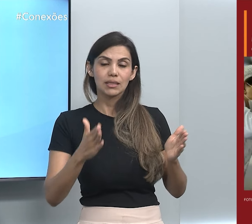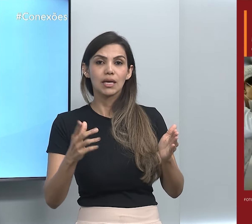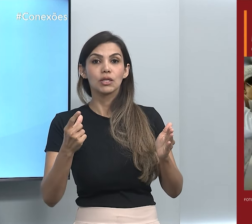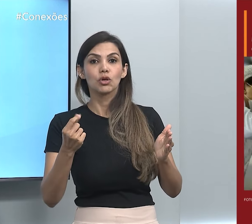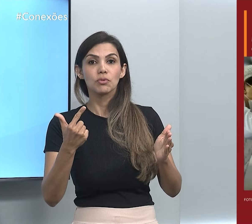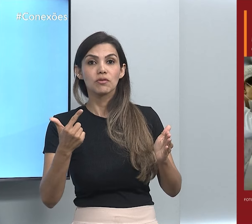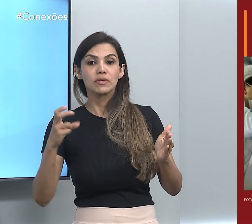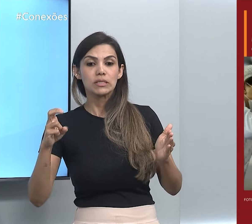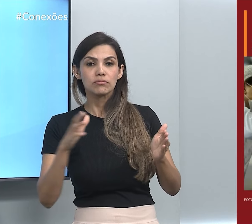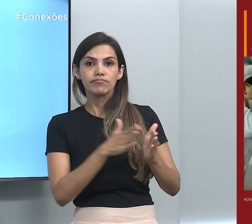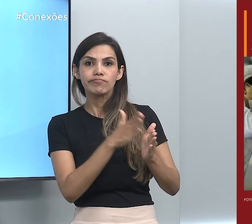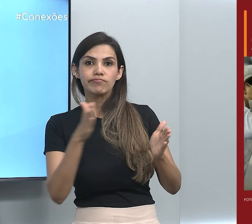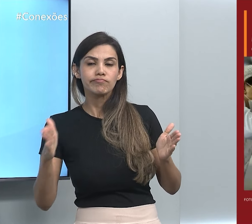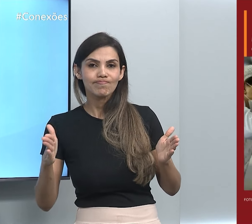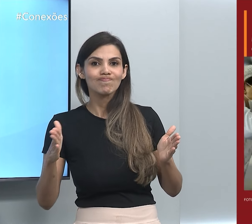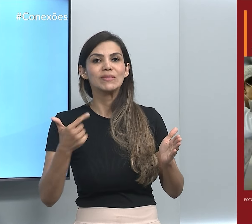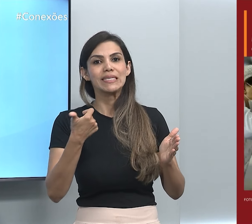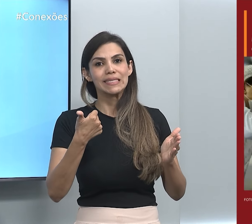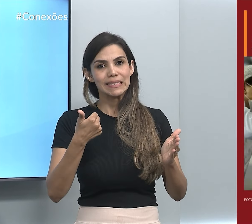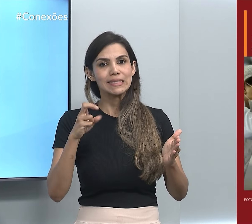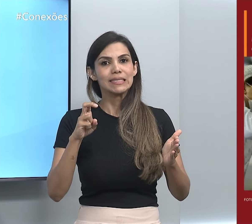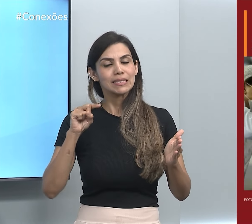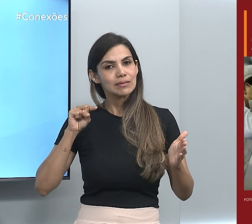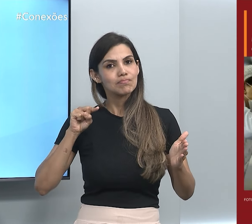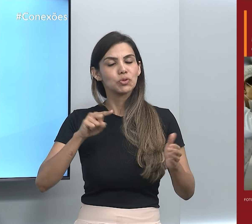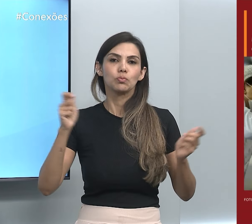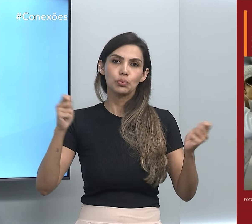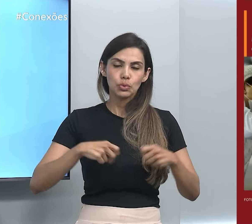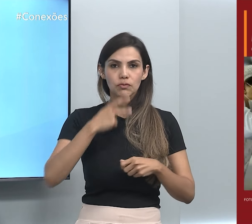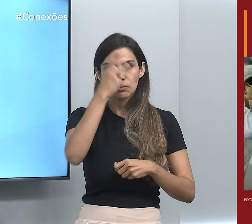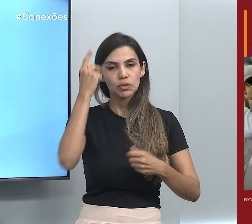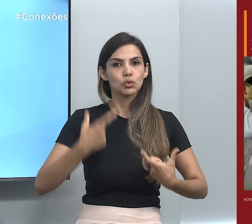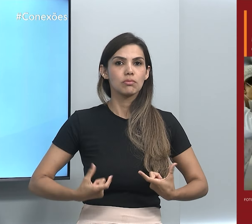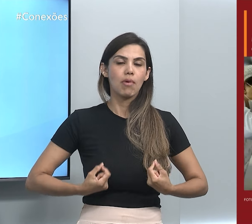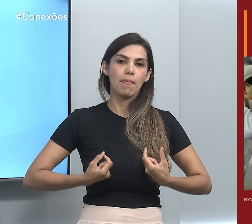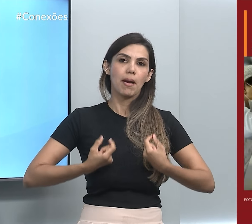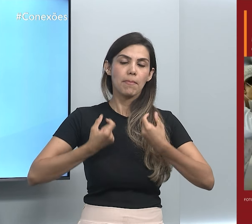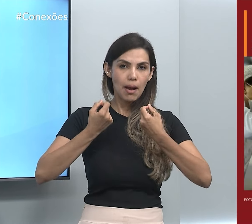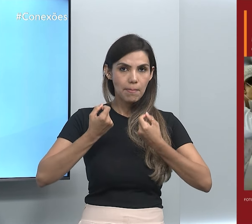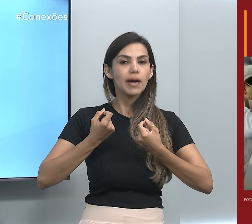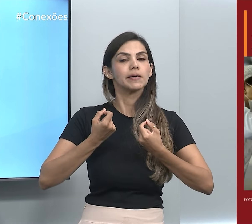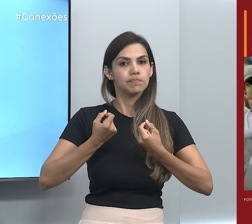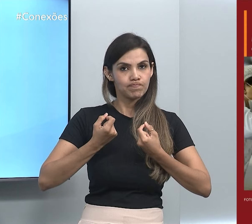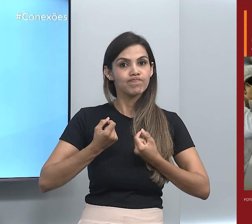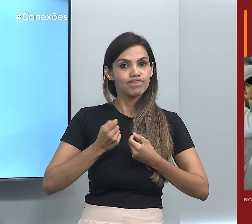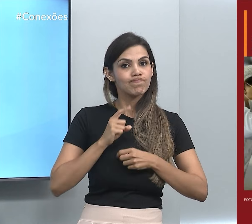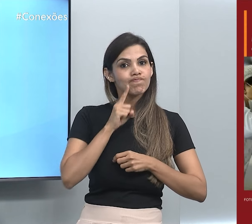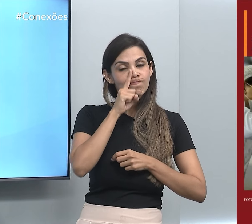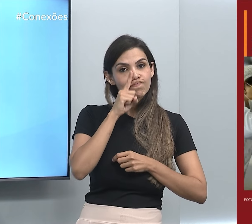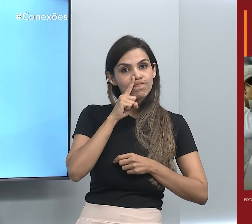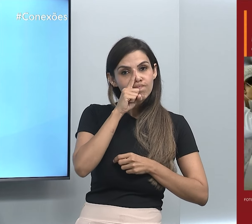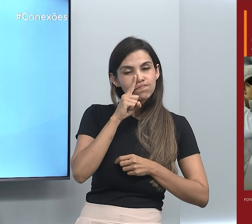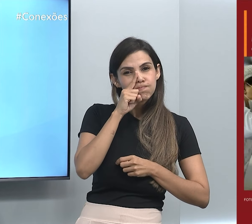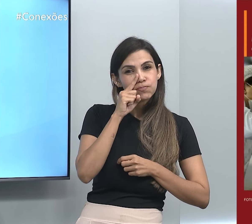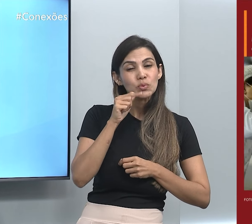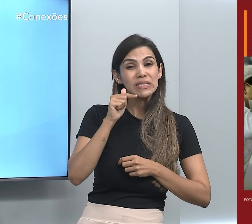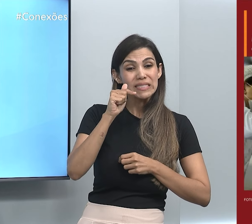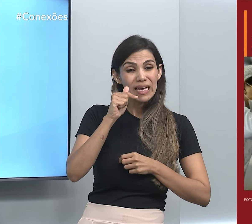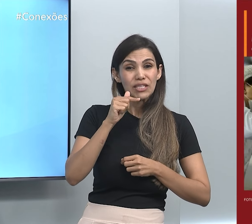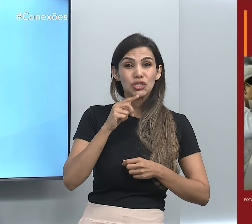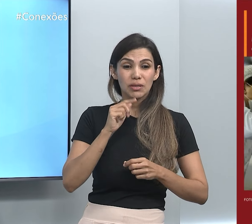deve ser de mais de 15 mil. Esse número corresponde a um risco estimado de quase 7